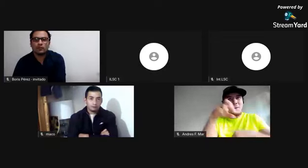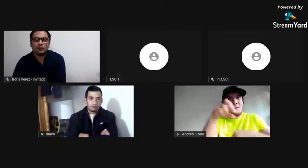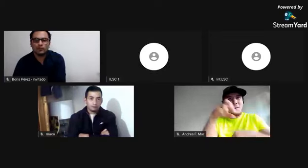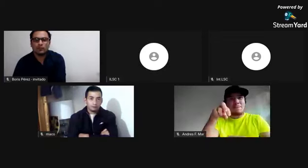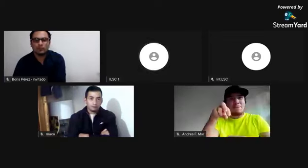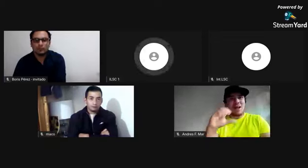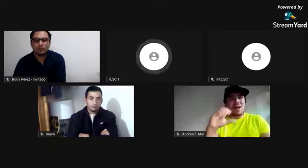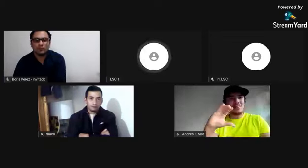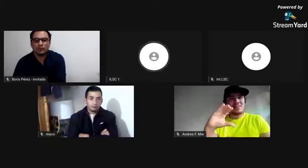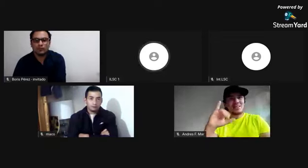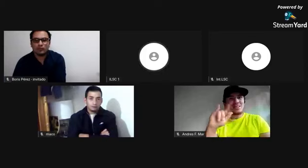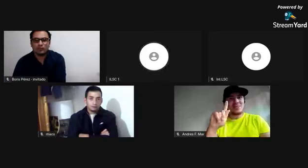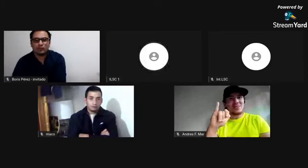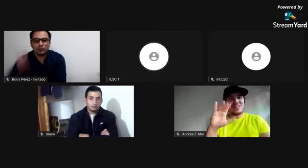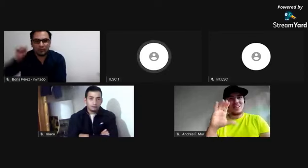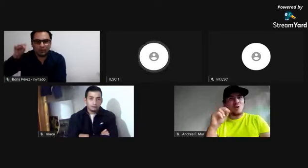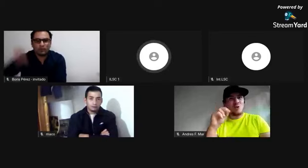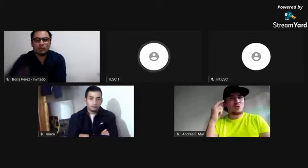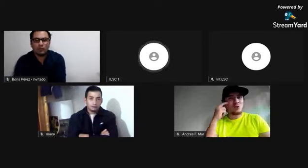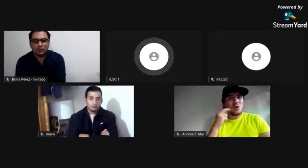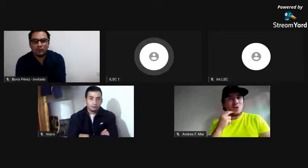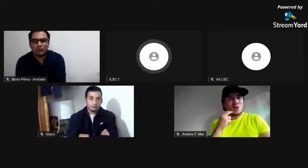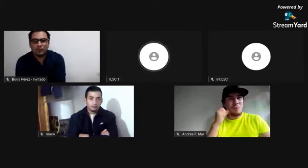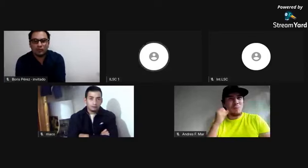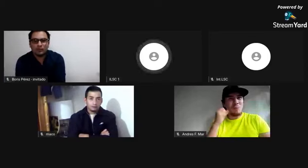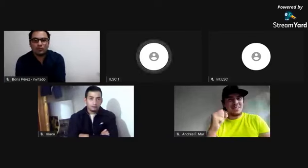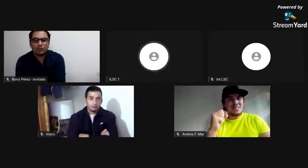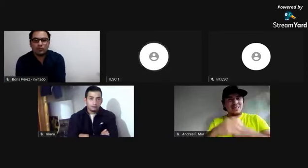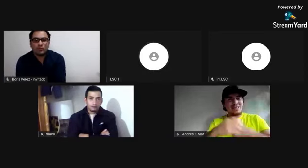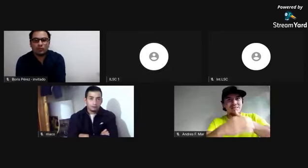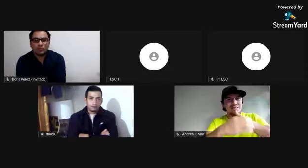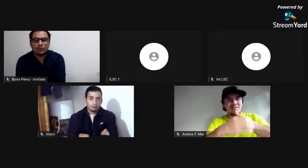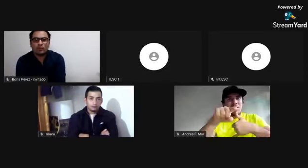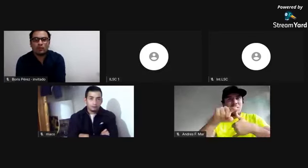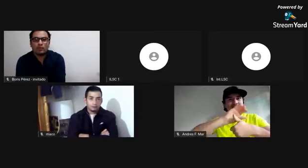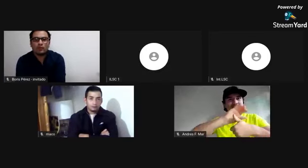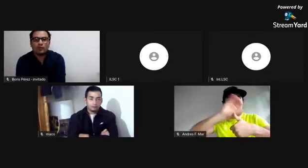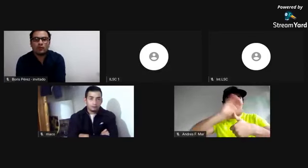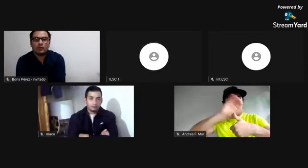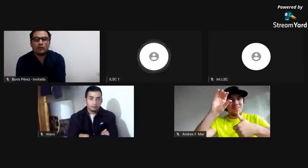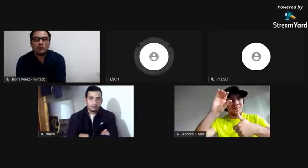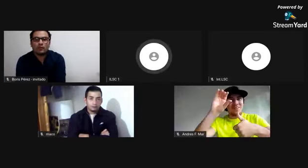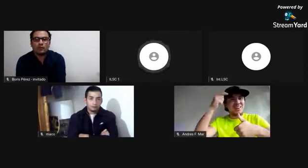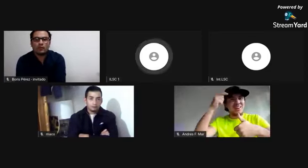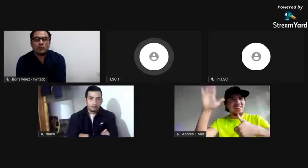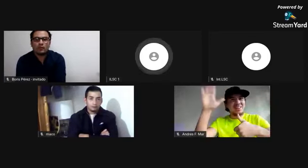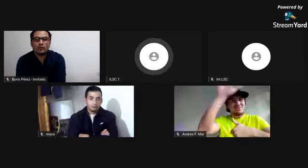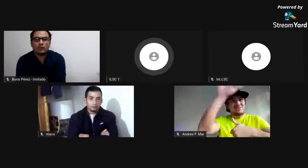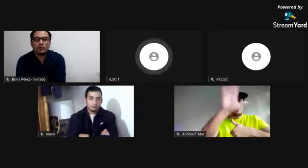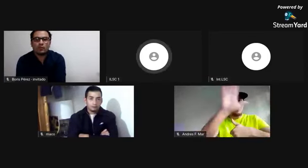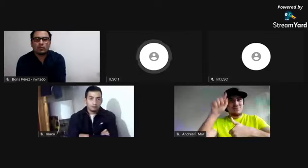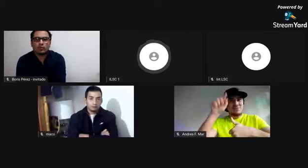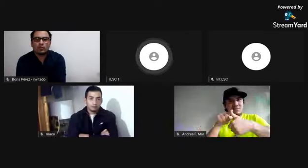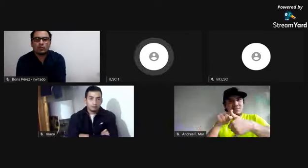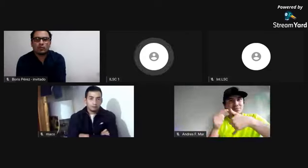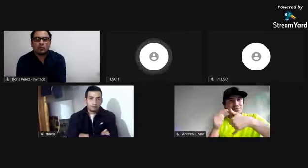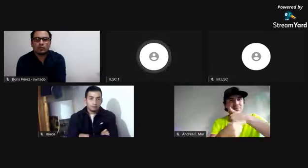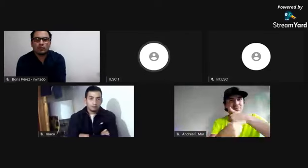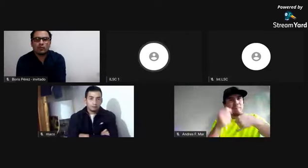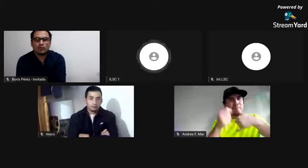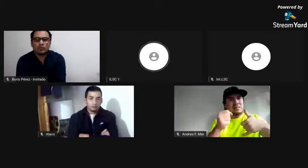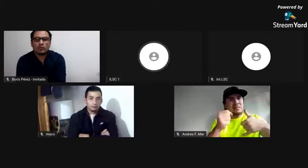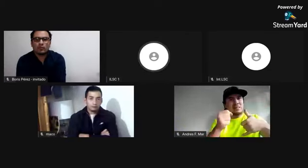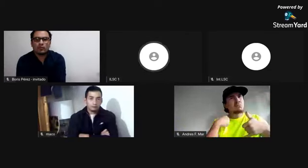principalmente, usted mencionaba anteriormente que